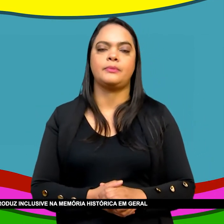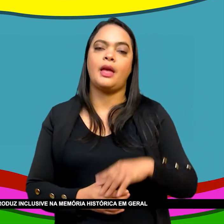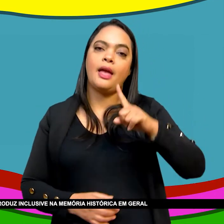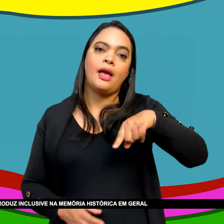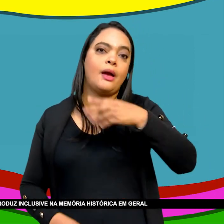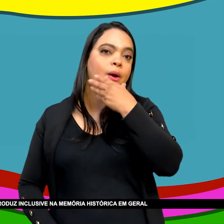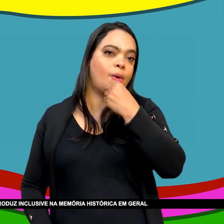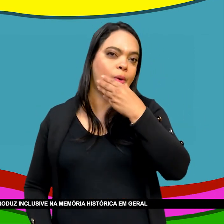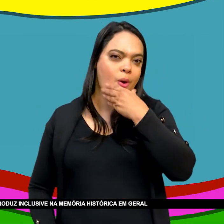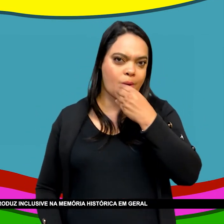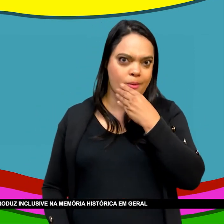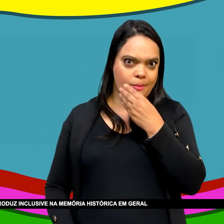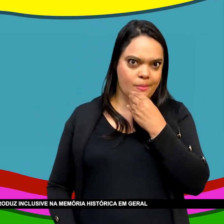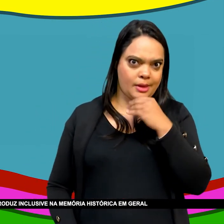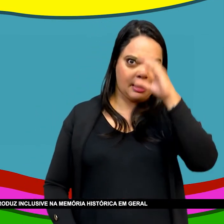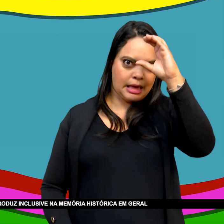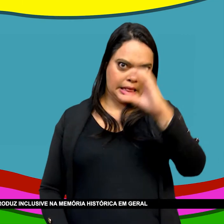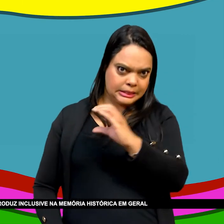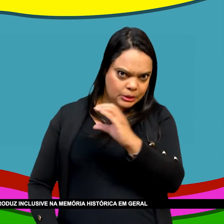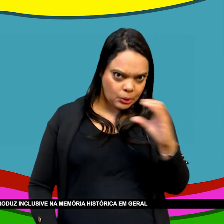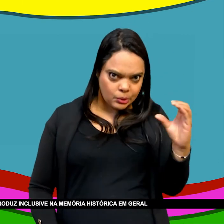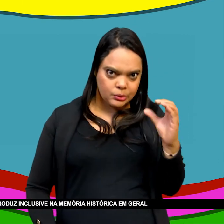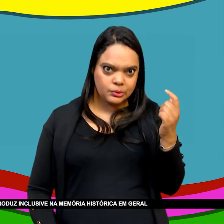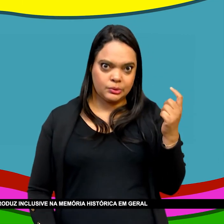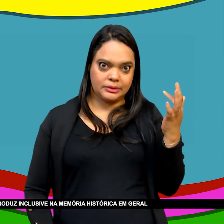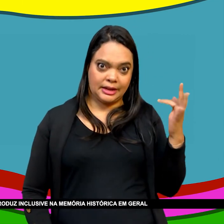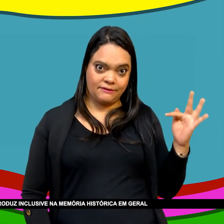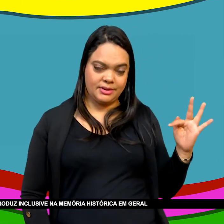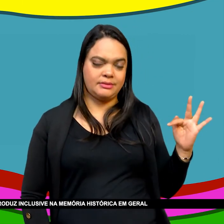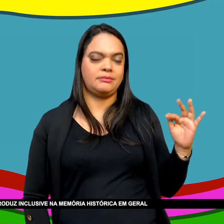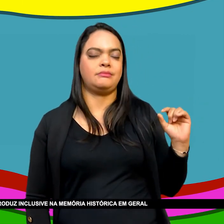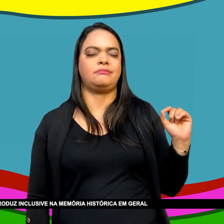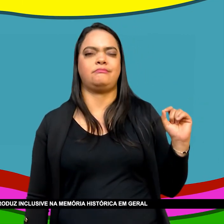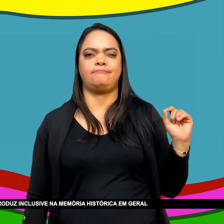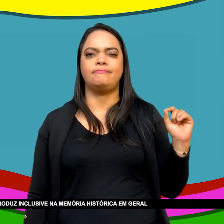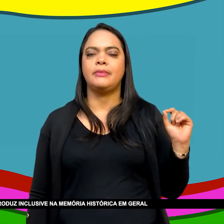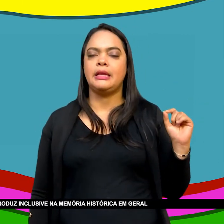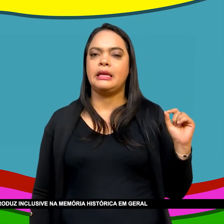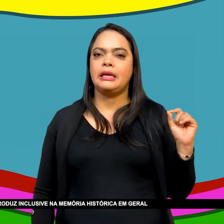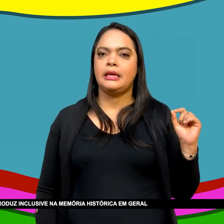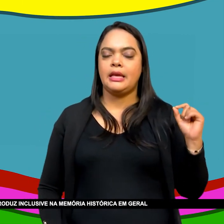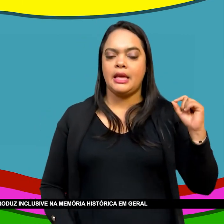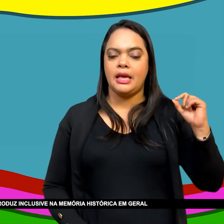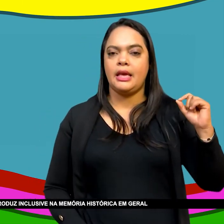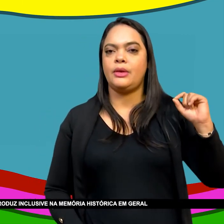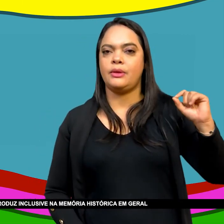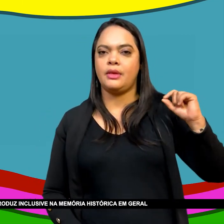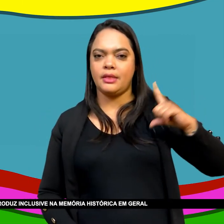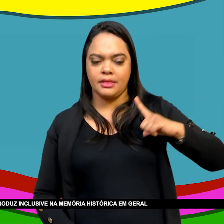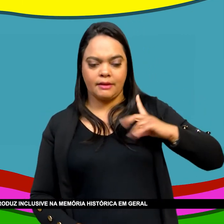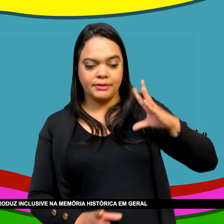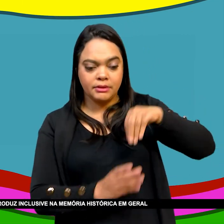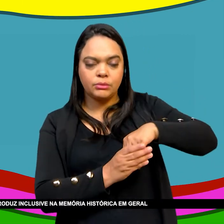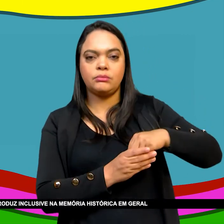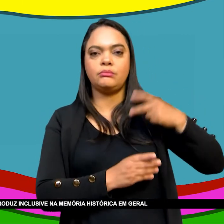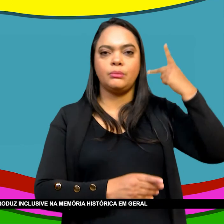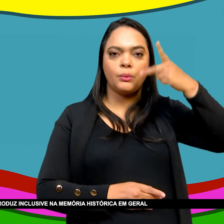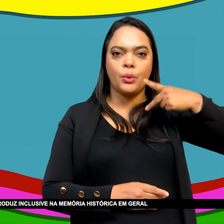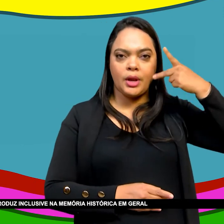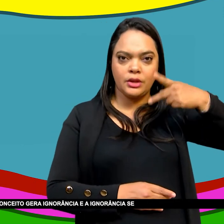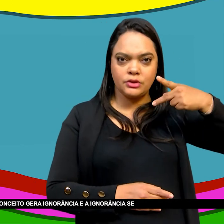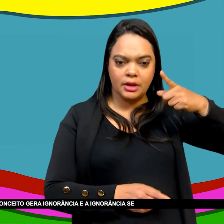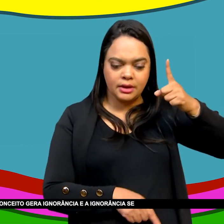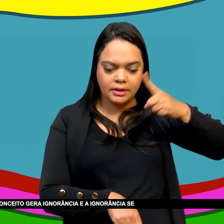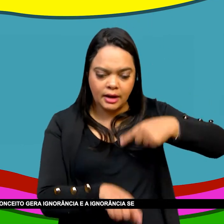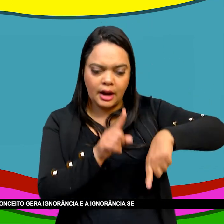raciais E o silêncio Se reproduz Se reproduz Inclusive Na memória histórica Em geral